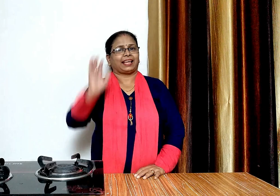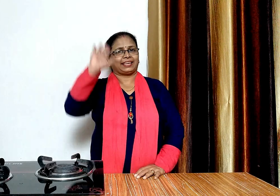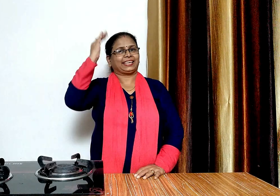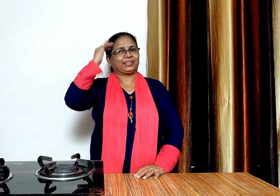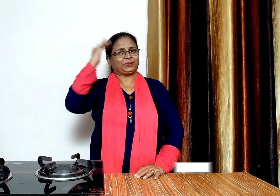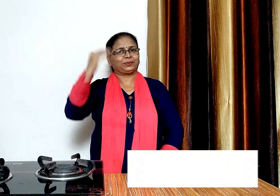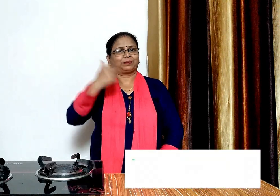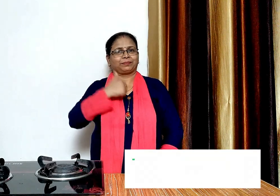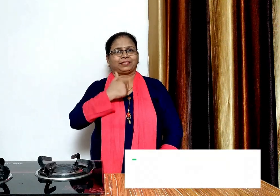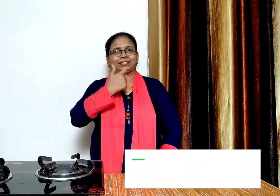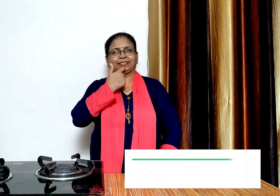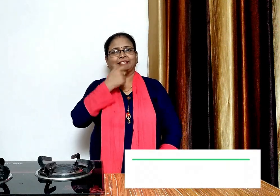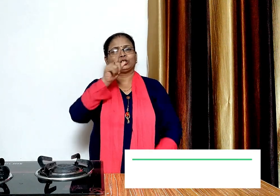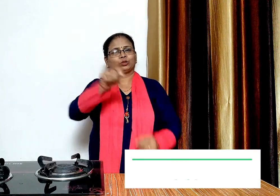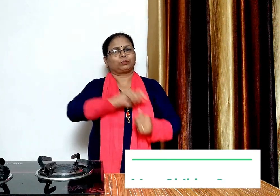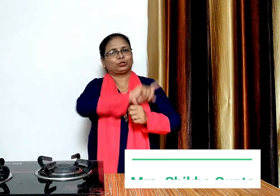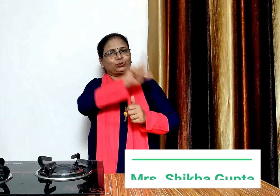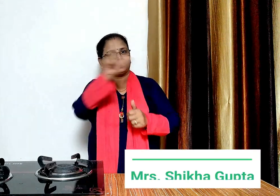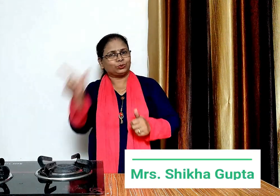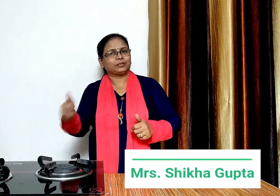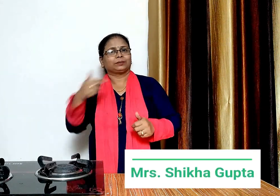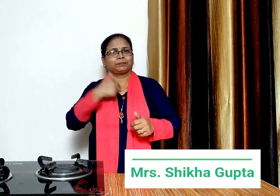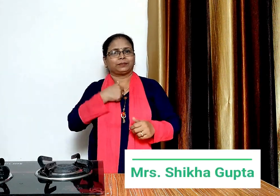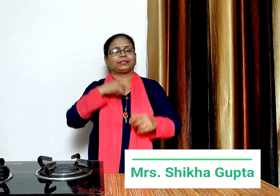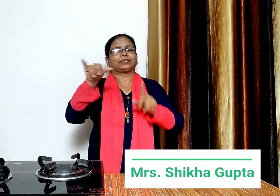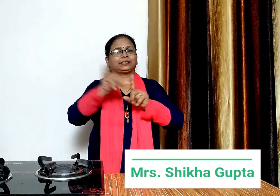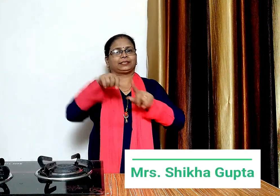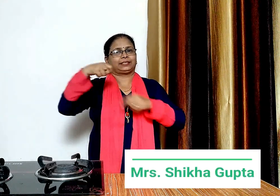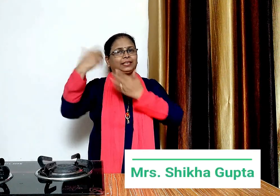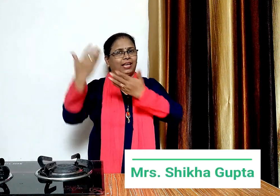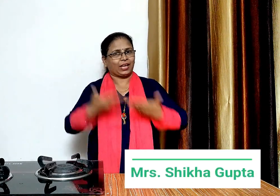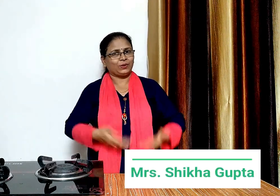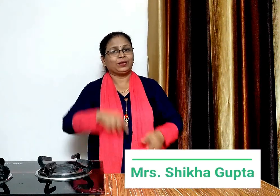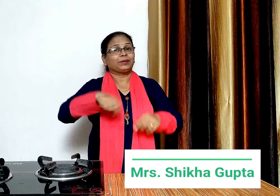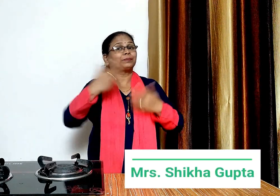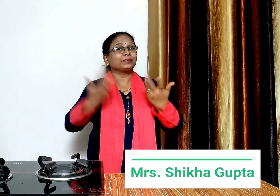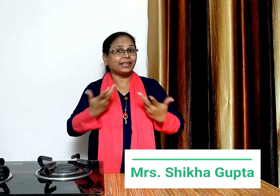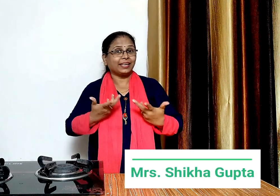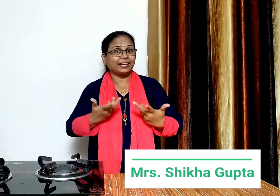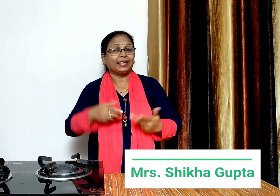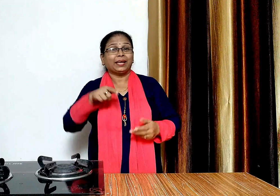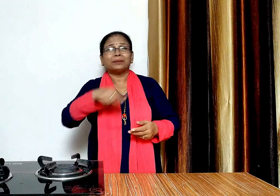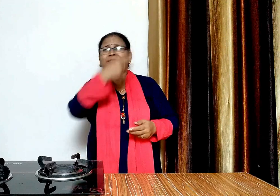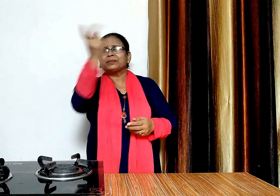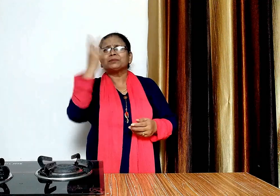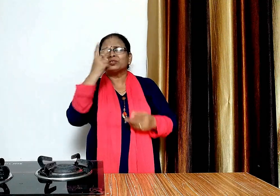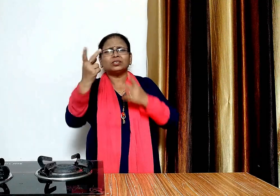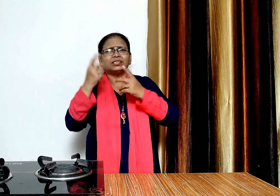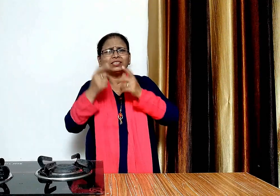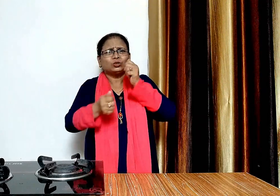हेलो प्रेंट्स मैं शुखा आप सभी का अपने यूटी पेलर पर स्वागत कर दी हूँ आज हम आदम शेक बनाएंगे